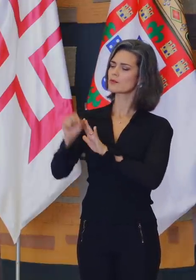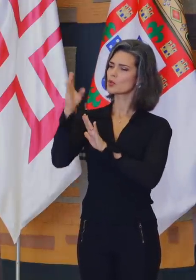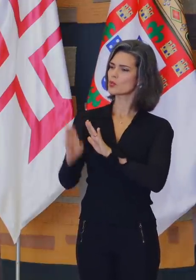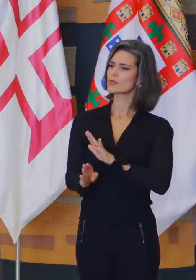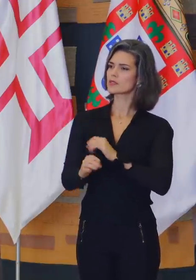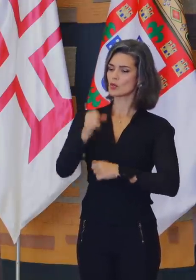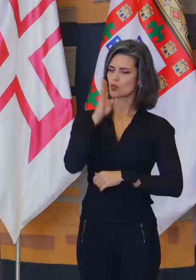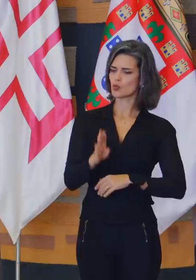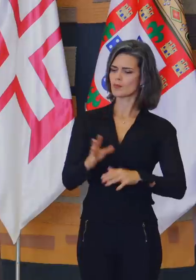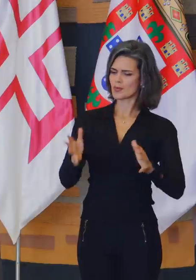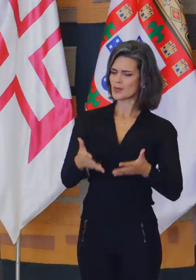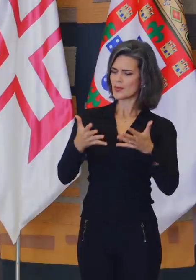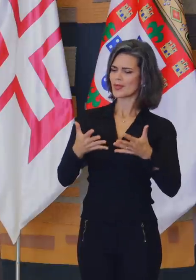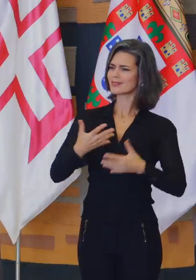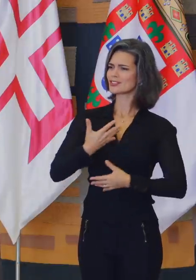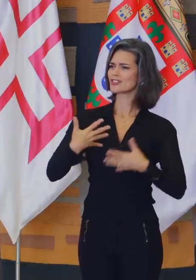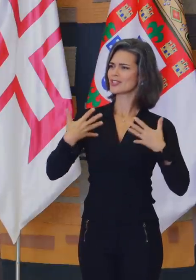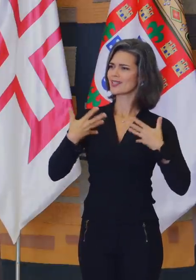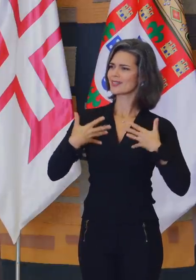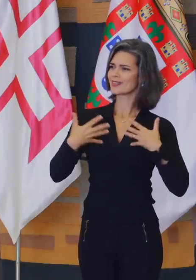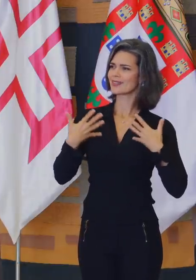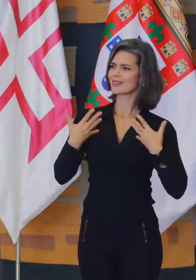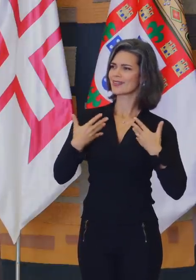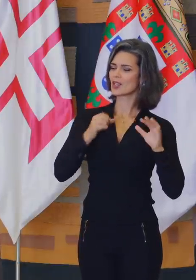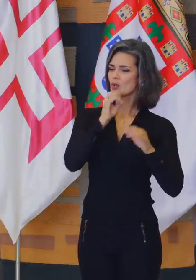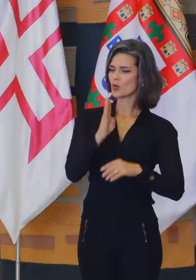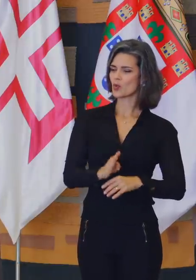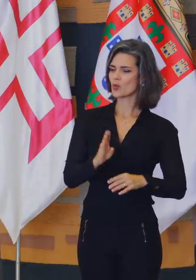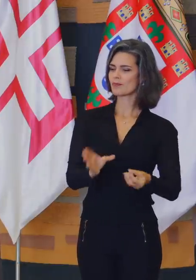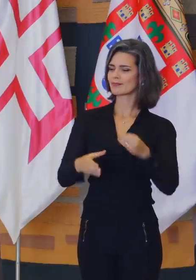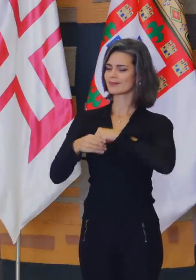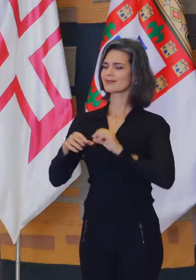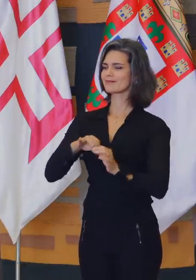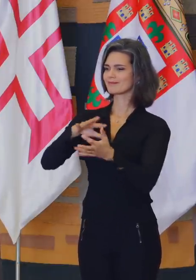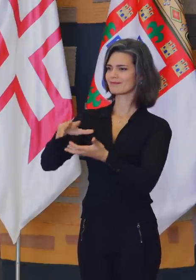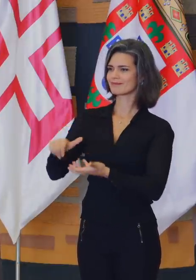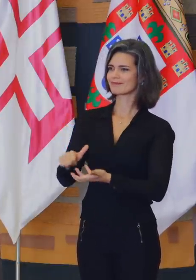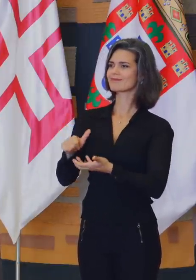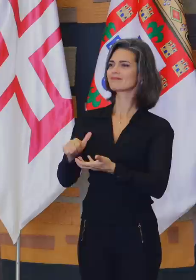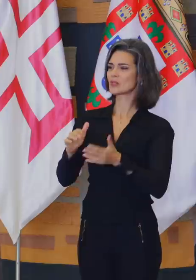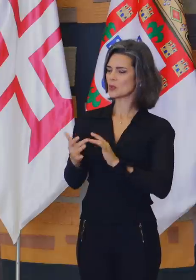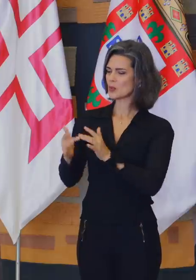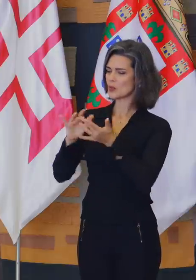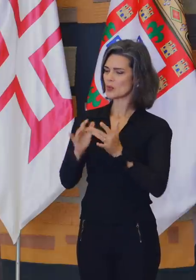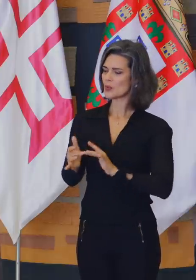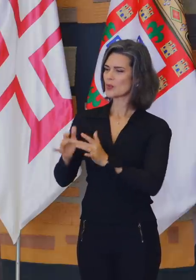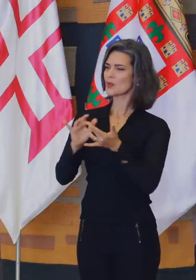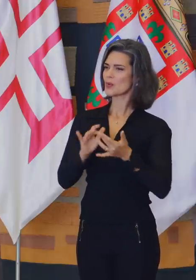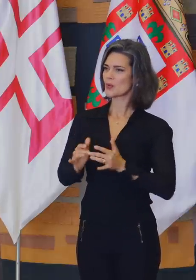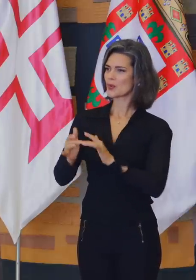vibrante e inserido num universo interdependente, como, aliás, ficou patente nessa pandemia.